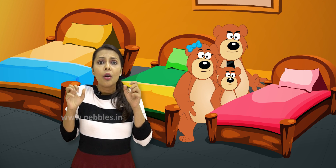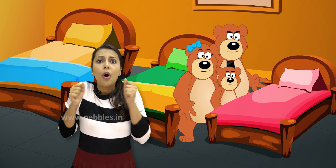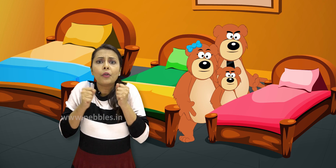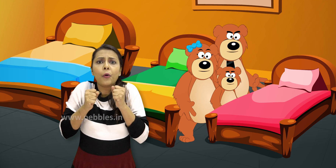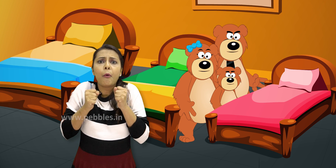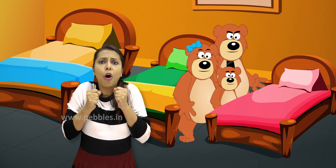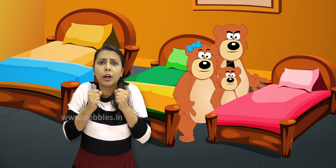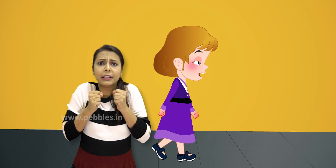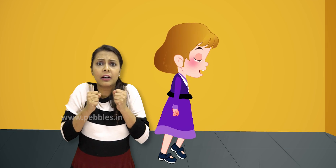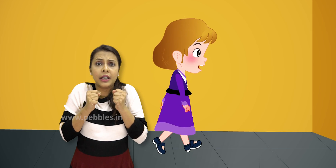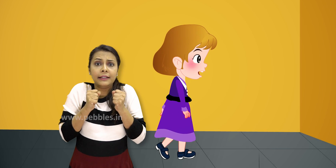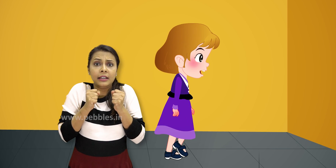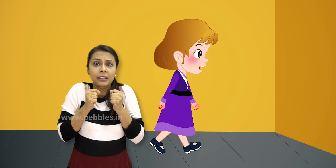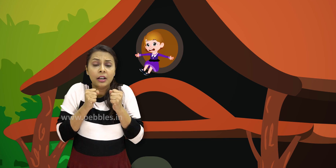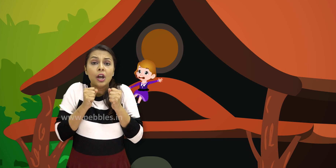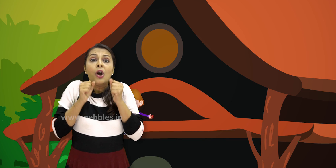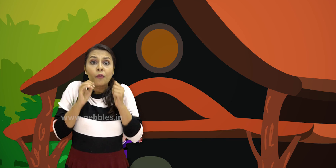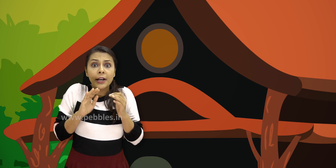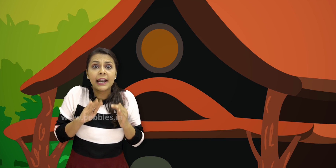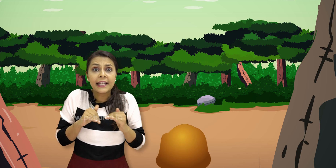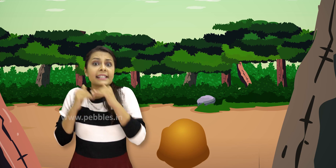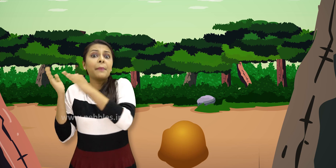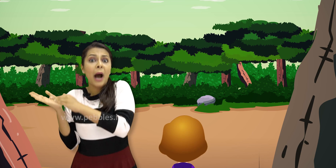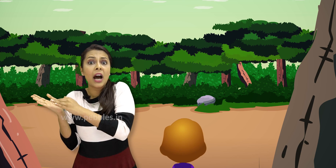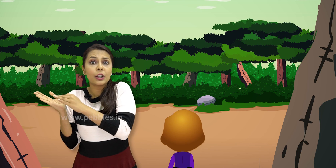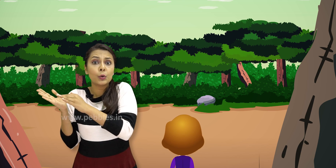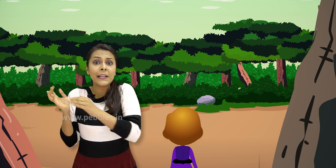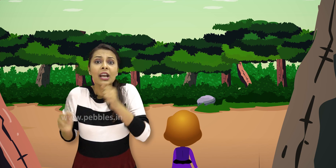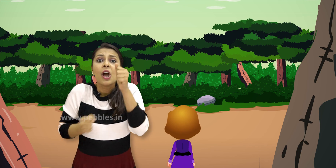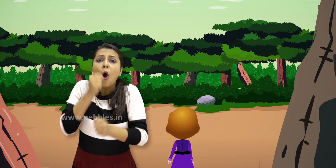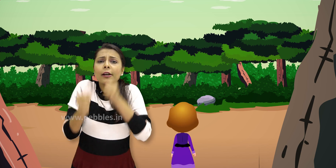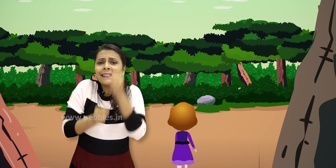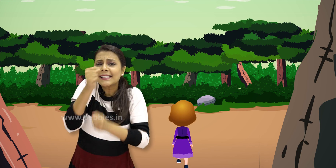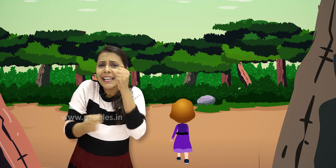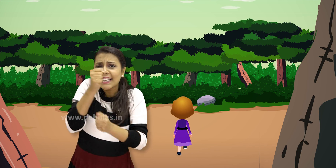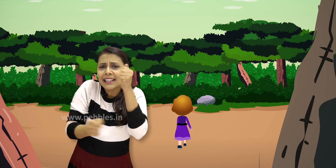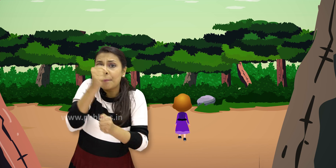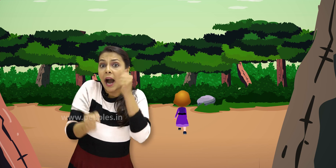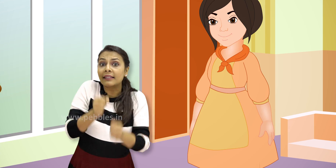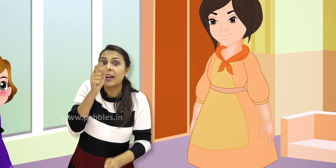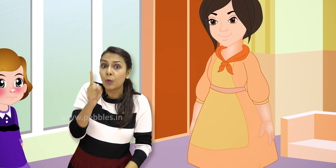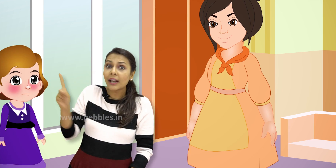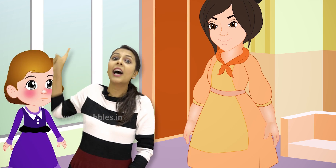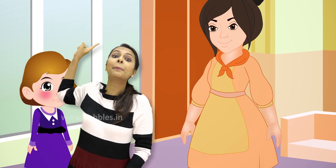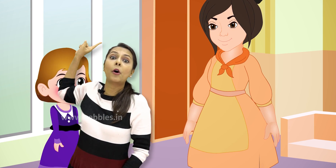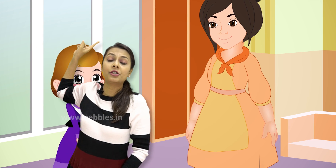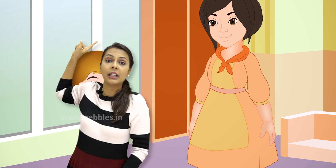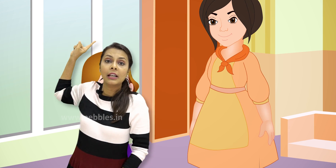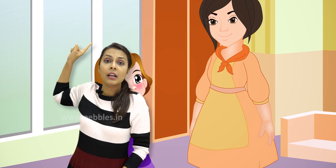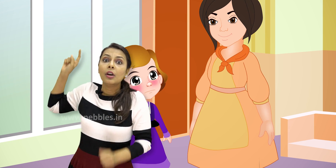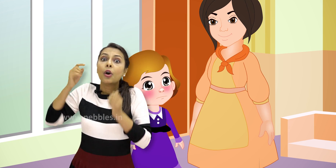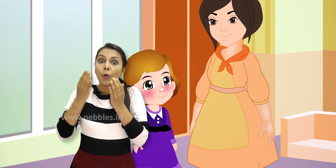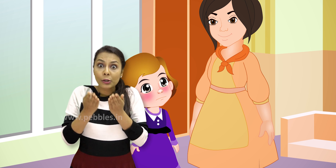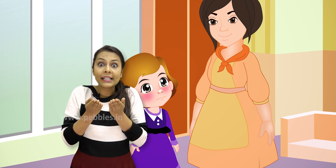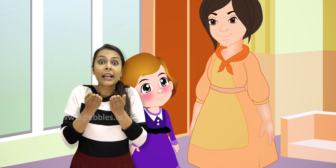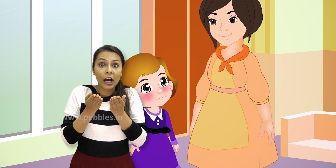और वो बहुत ढर गई थी वो खिडकी से बाहर कूदी और सीधा भागते हुए घर पहुँची